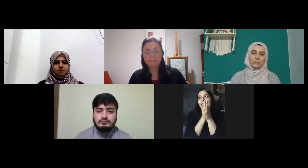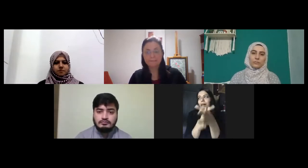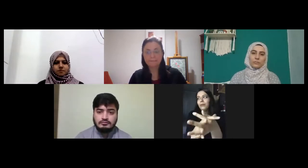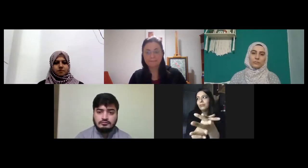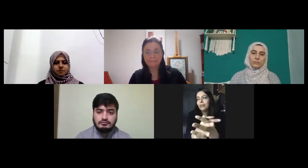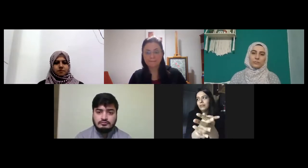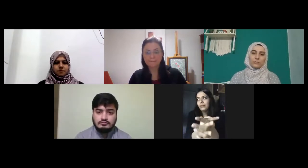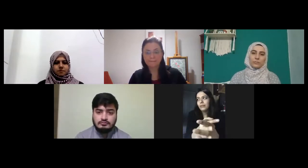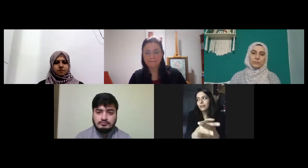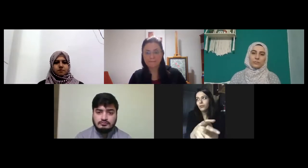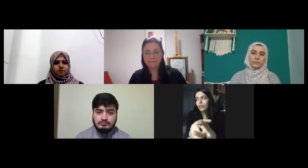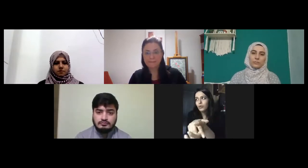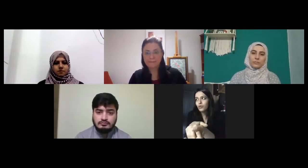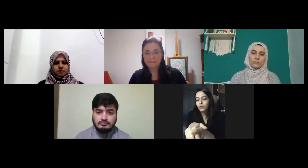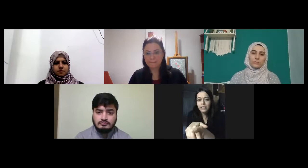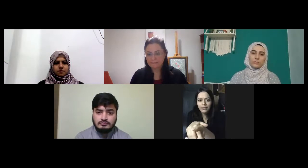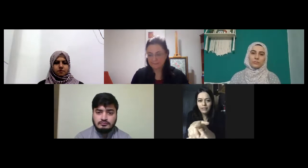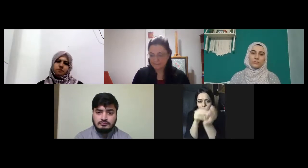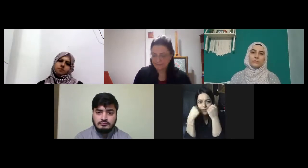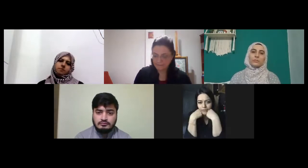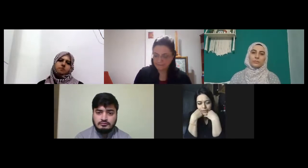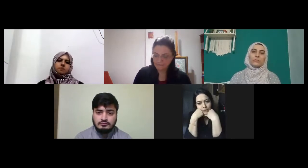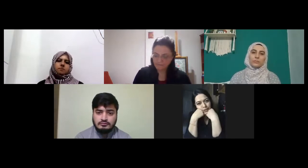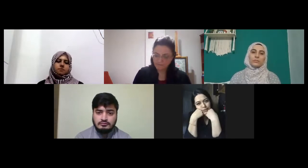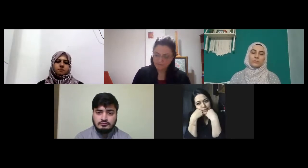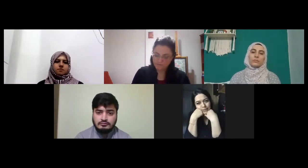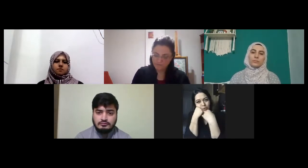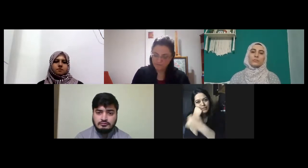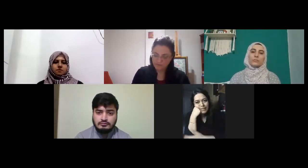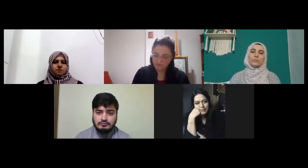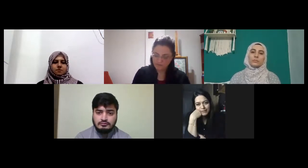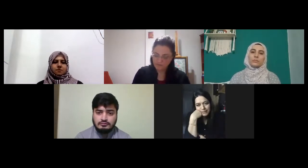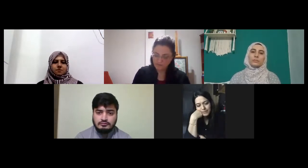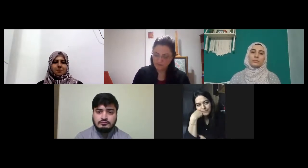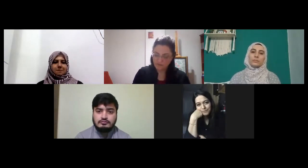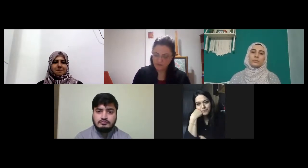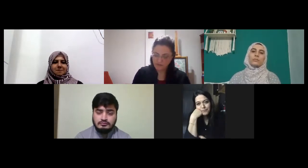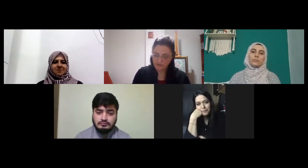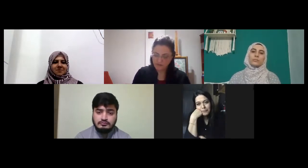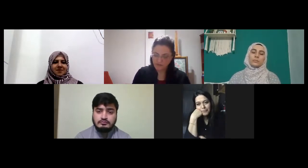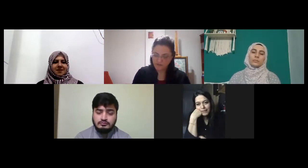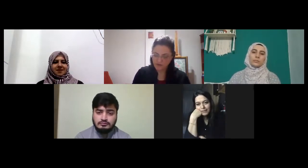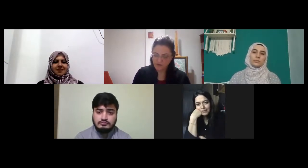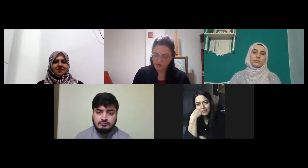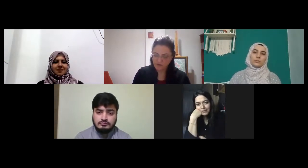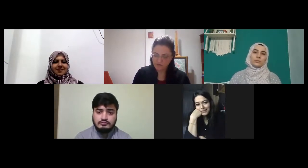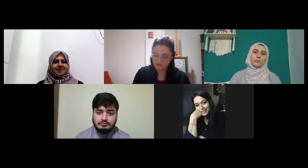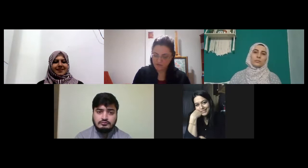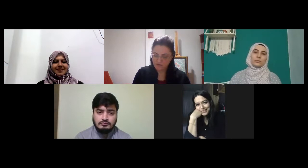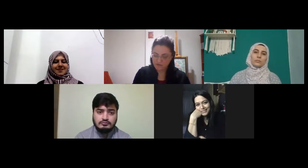kavramları gündelik konuşmayı falan öğretebilirim oralara gelebiliriz edebi dille ne zaman